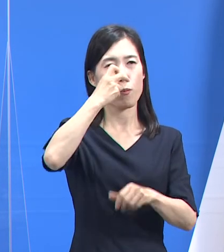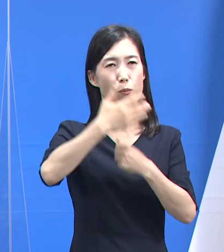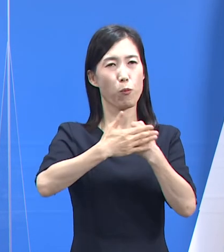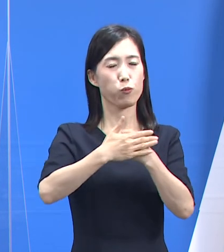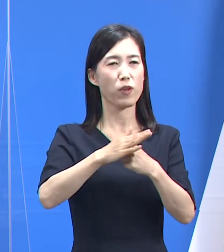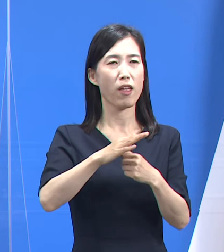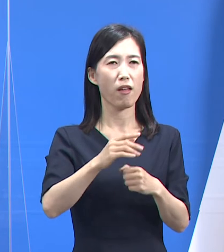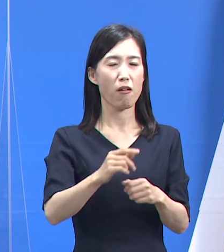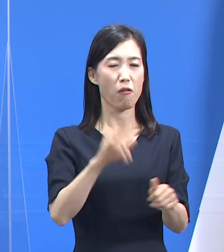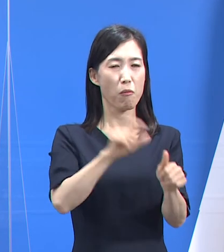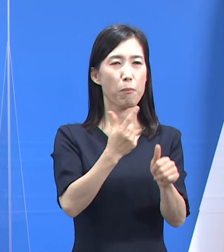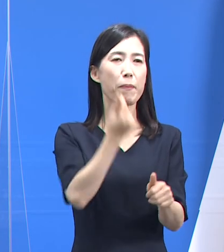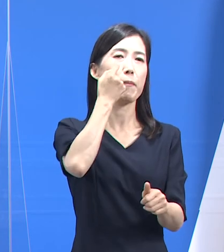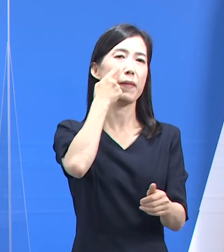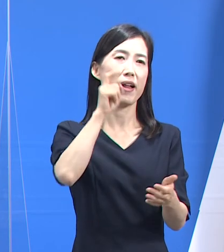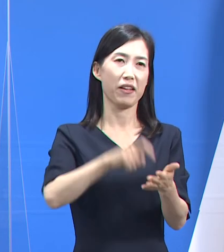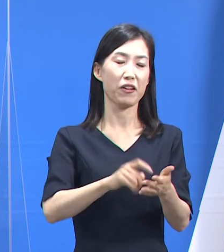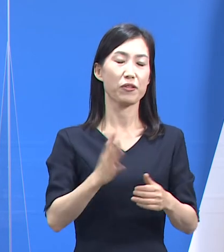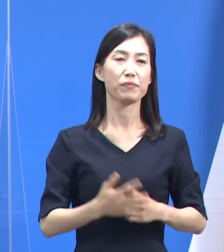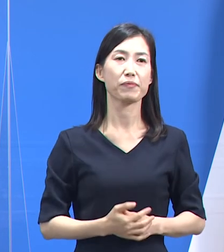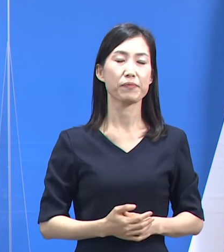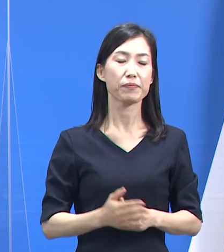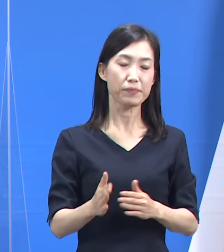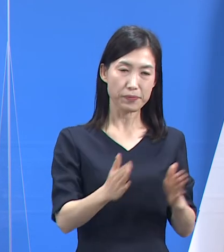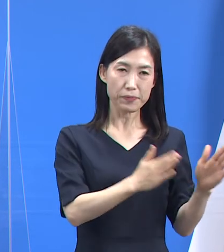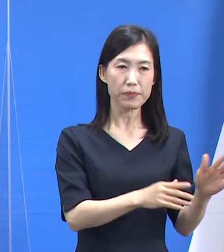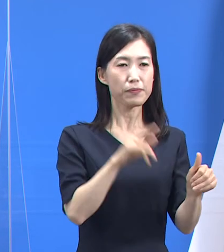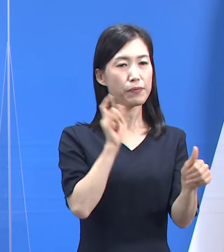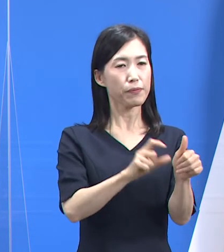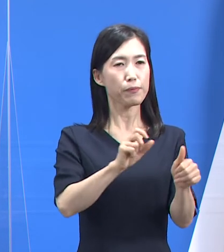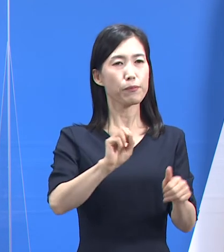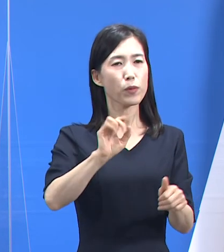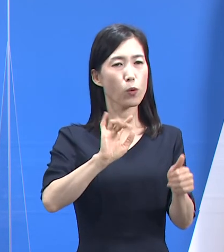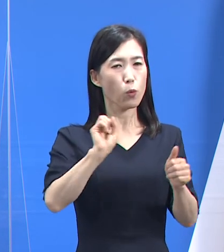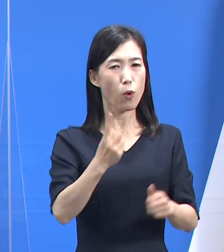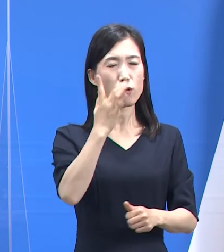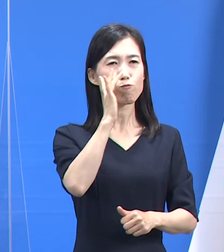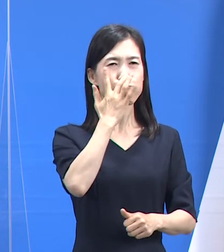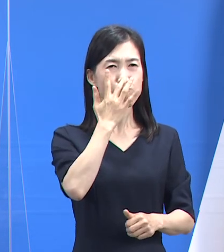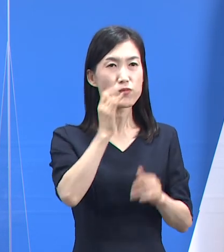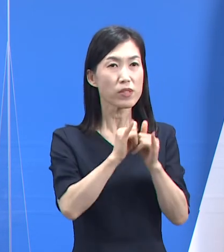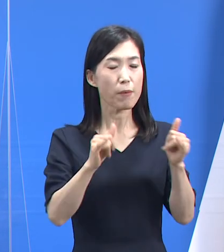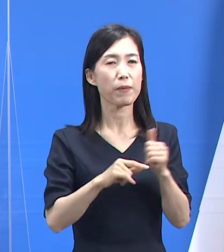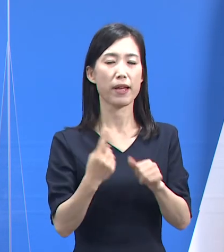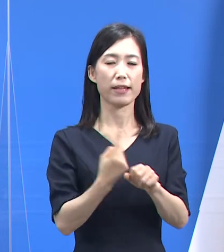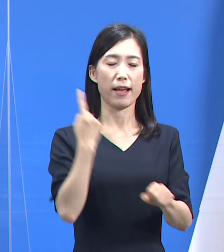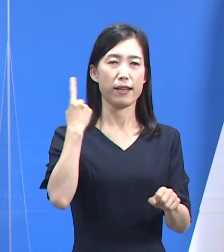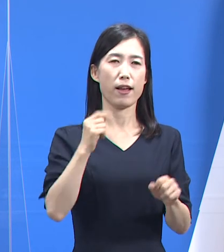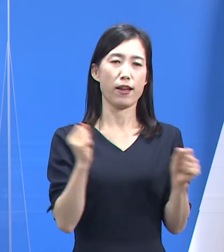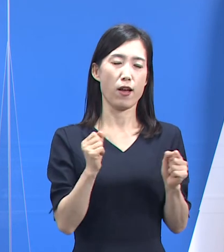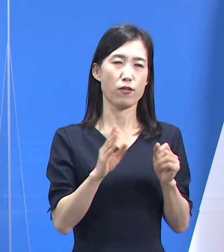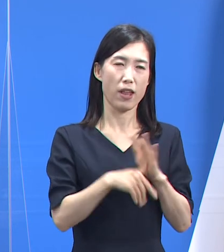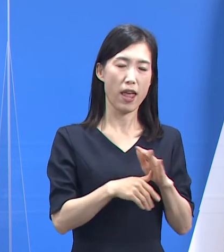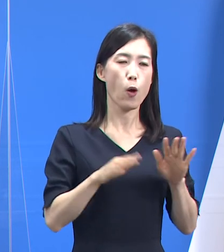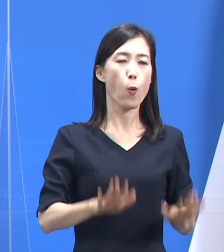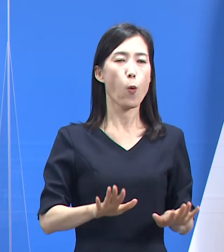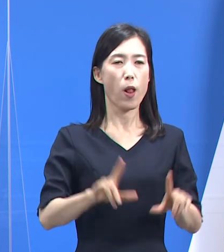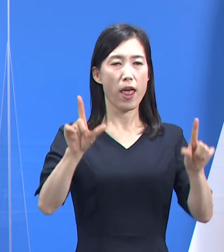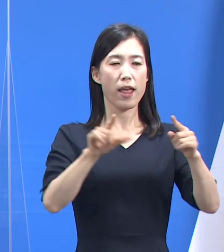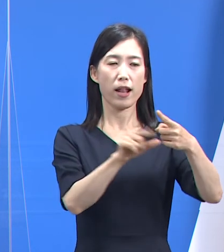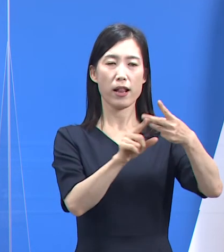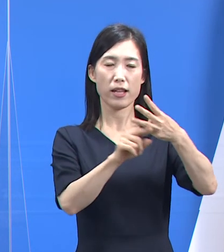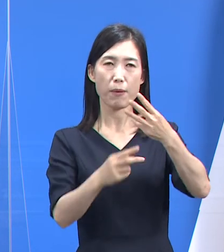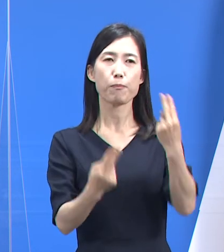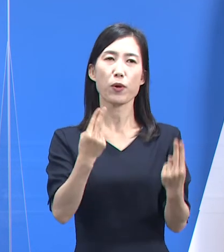유증상 확진자 중 경로 미상 분류자로 국한하여 계산하면 20년 4분기와 21년 1분기에는 각각